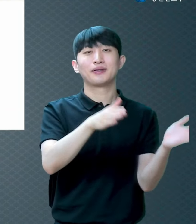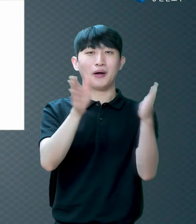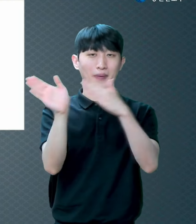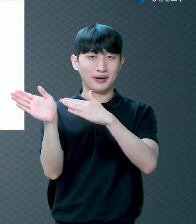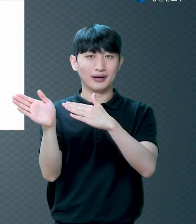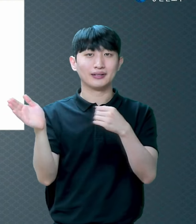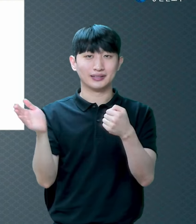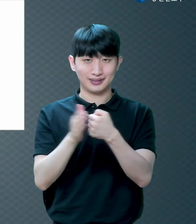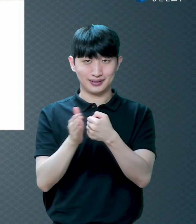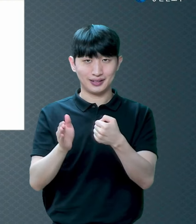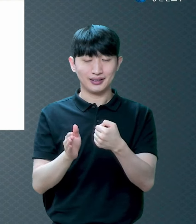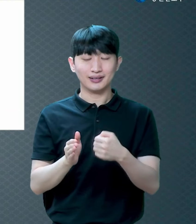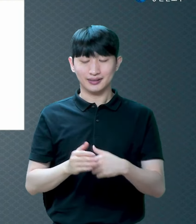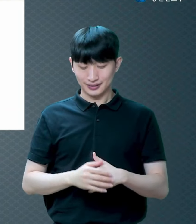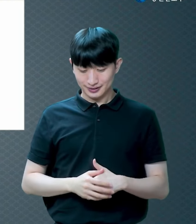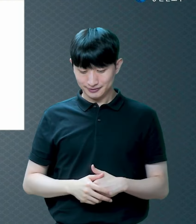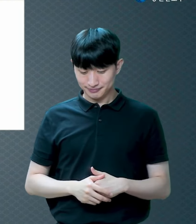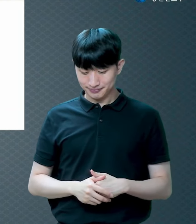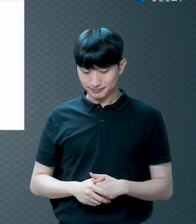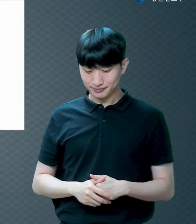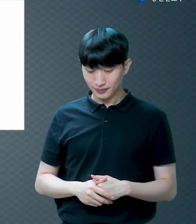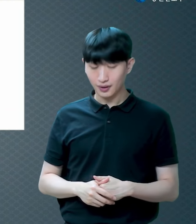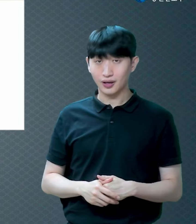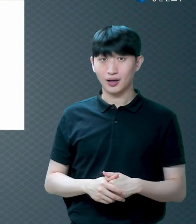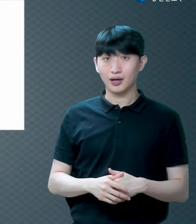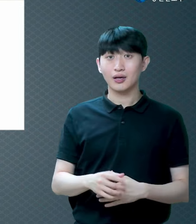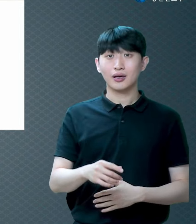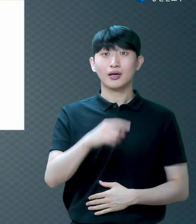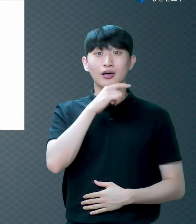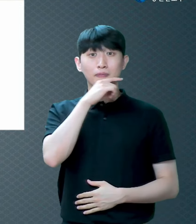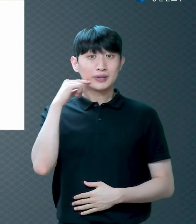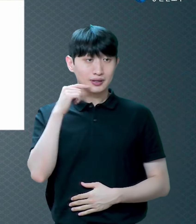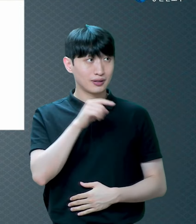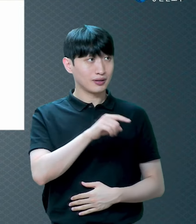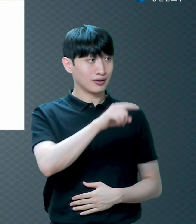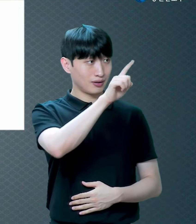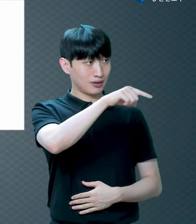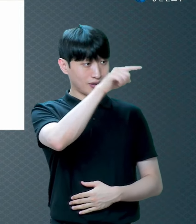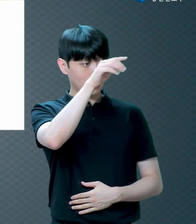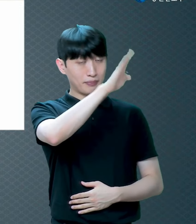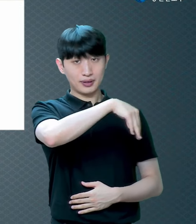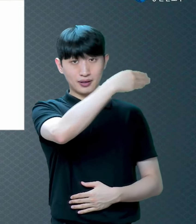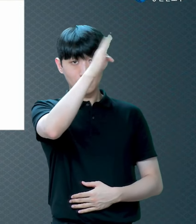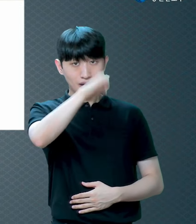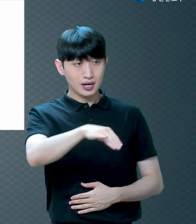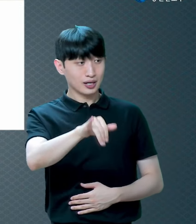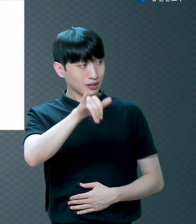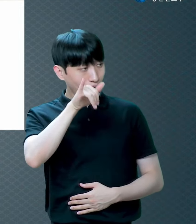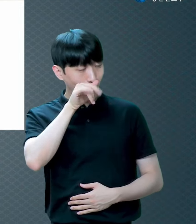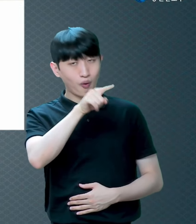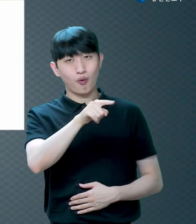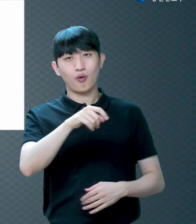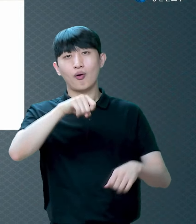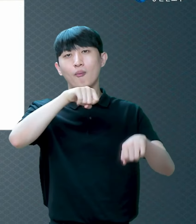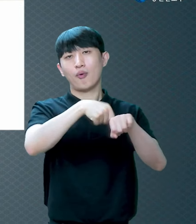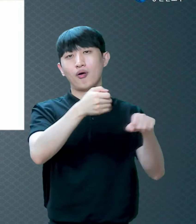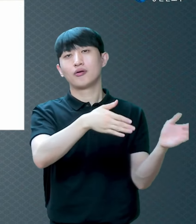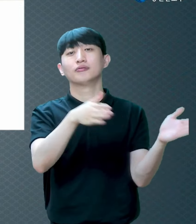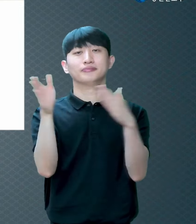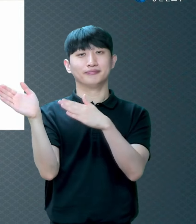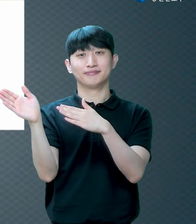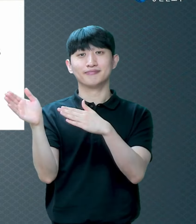무엇을 보면 재앙이 넘어가냐 피를 보면 재앙이 넘어간다 이때 어린 양